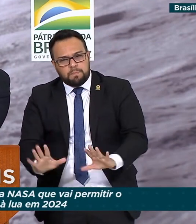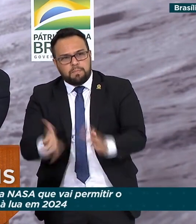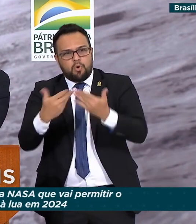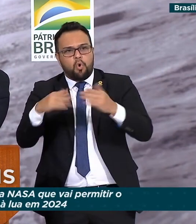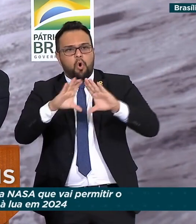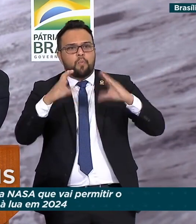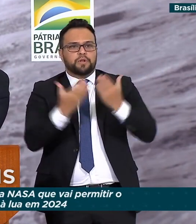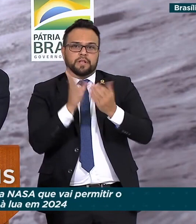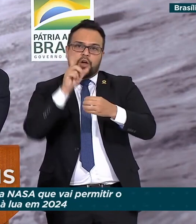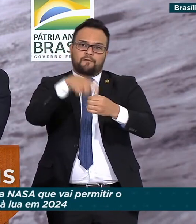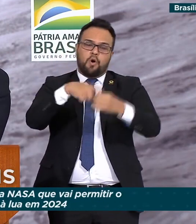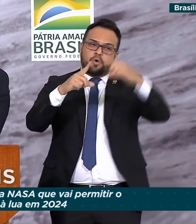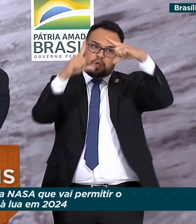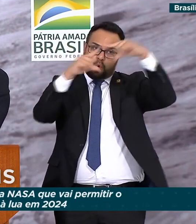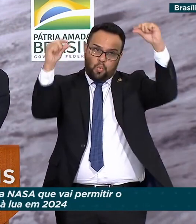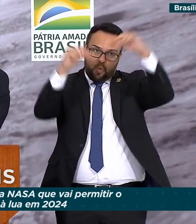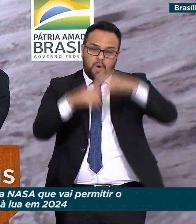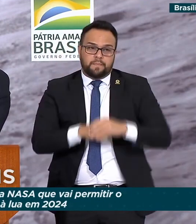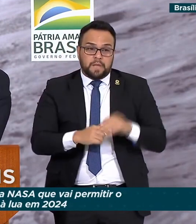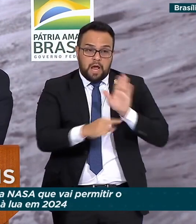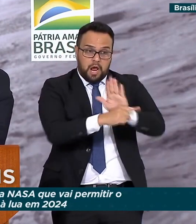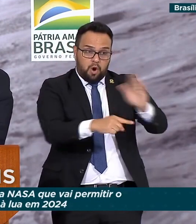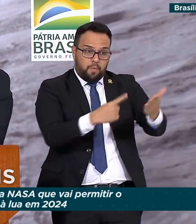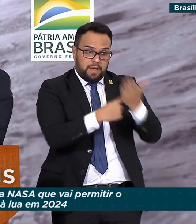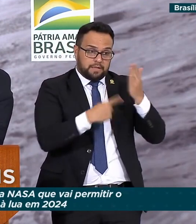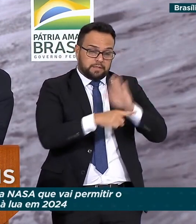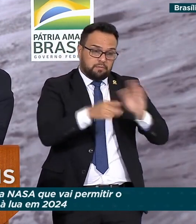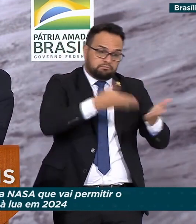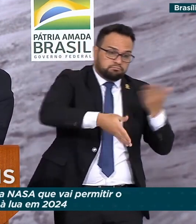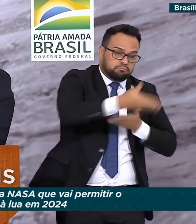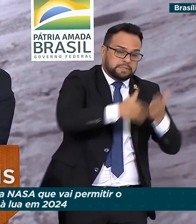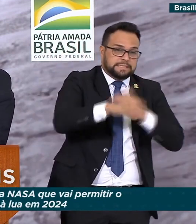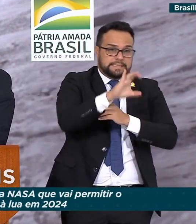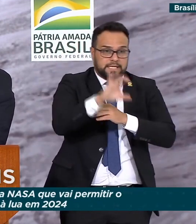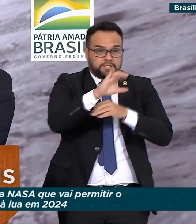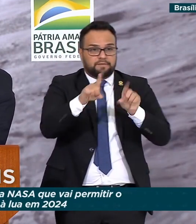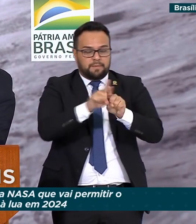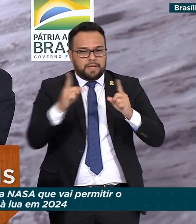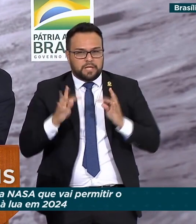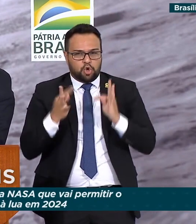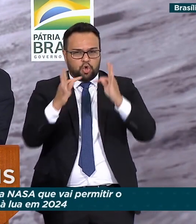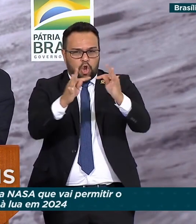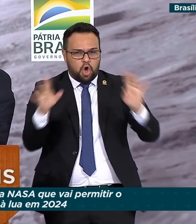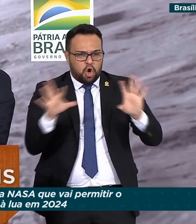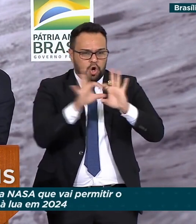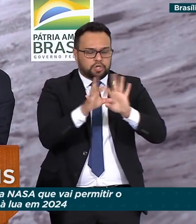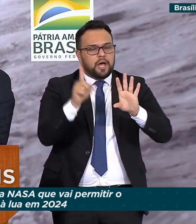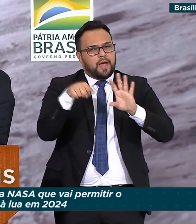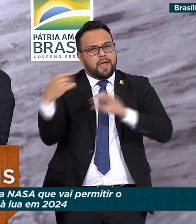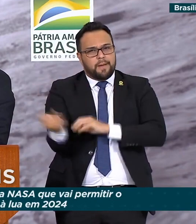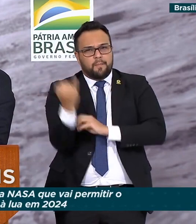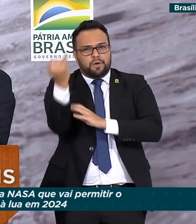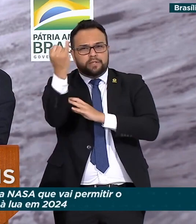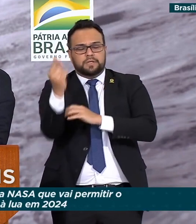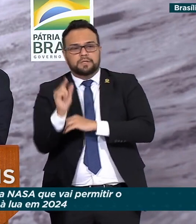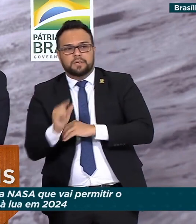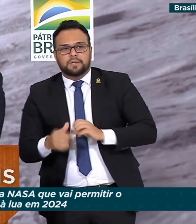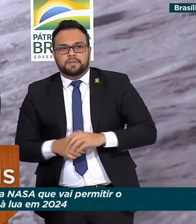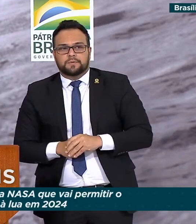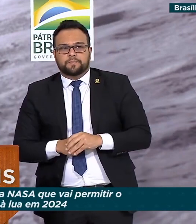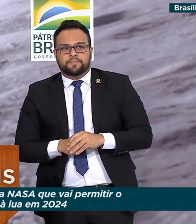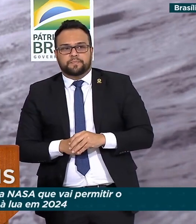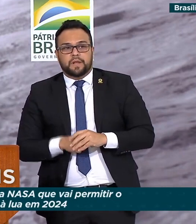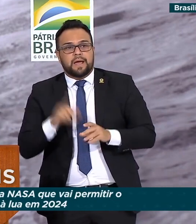humanidade de volta à Lua. A cooperação científica e tecnológica internacional, presidente, é uma vertente crucial da nossa diplomacia e é